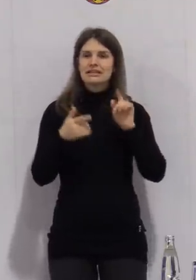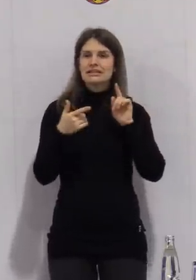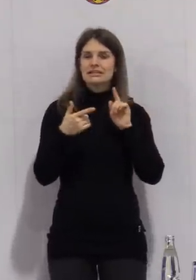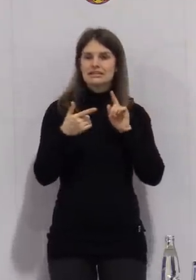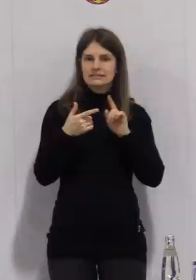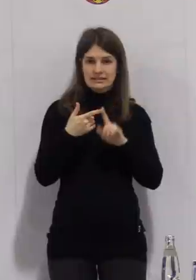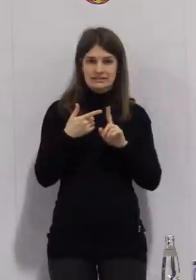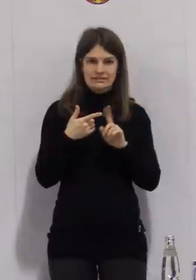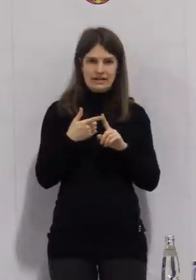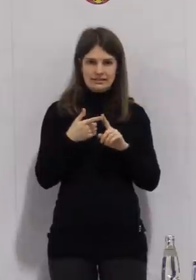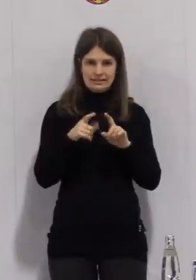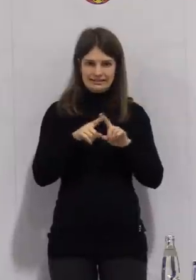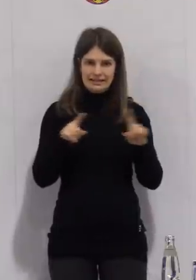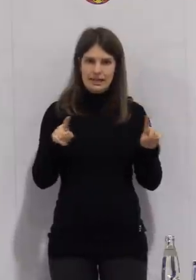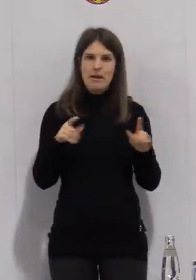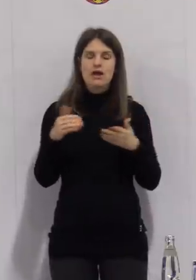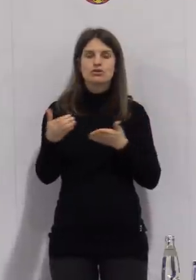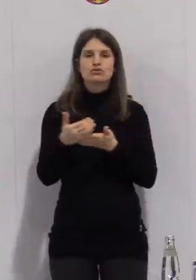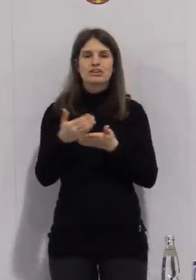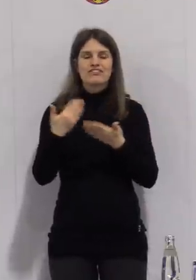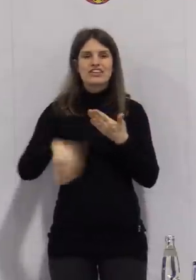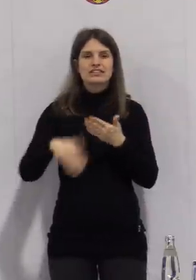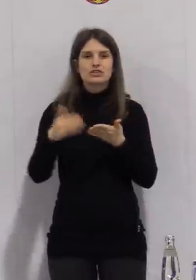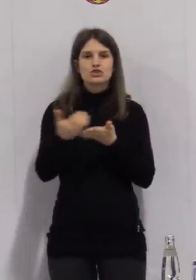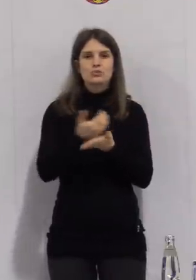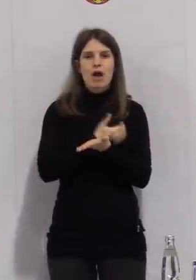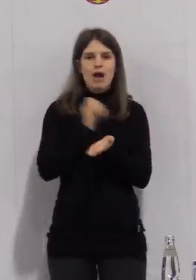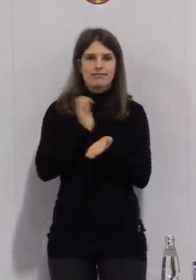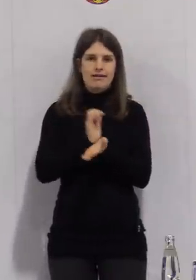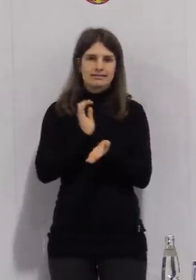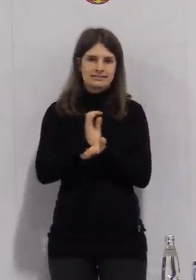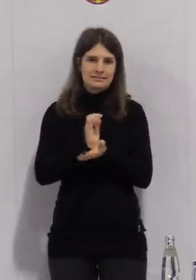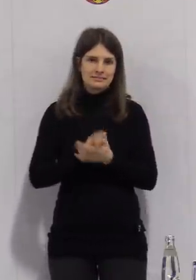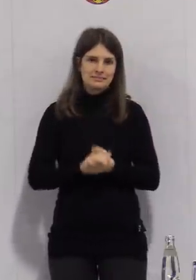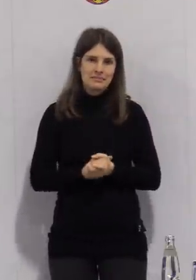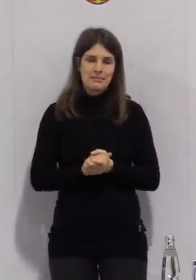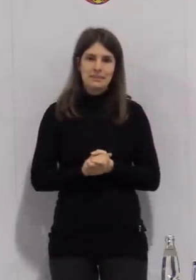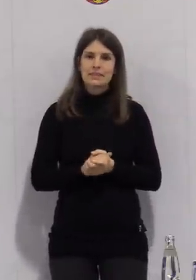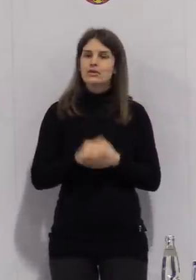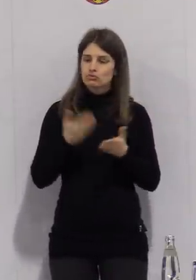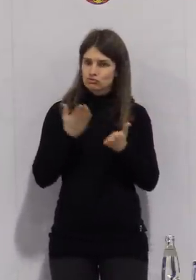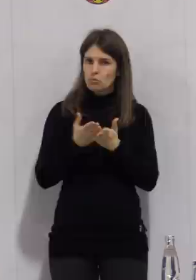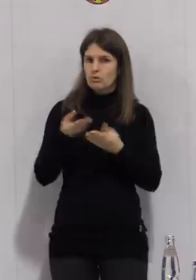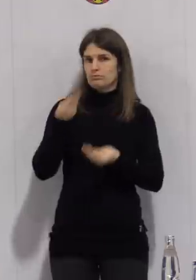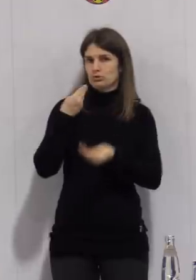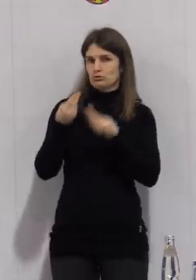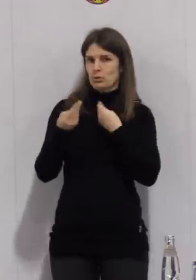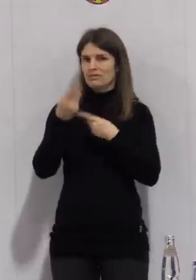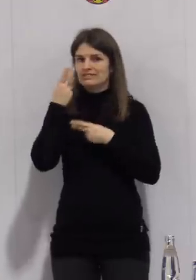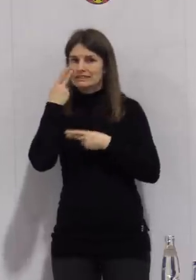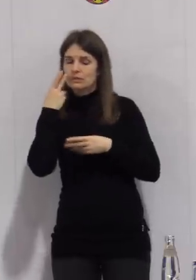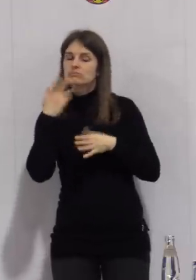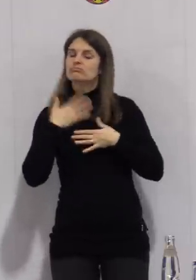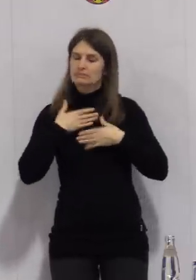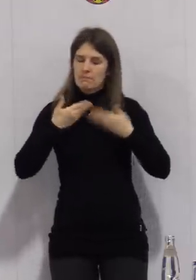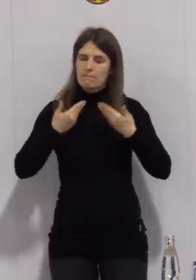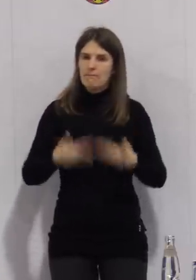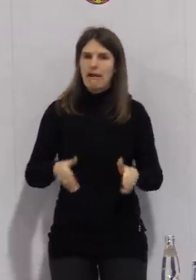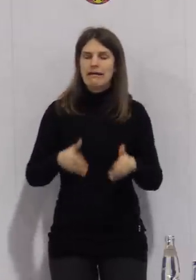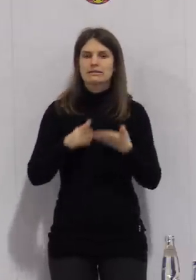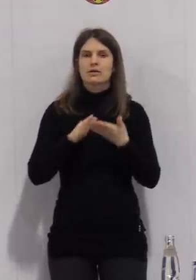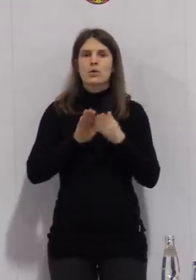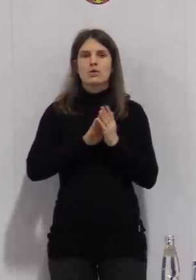hat auch unsere Sparkasse Burgenlandkreis teilgenommen, um unkomplizierte Überbrückungskredite,